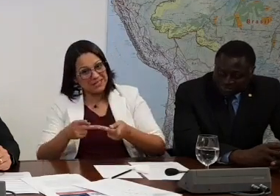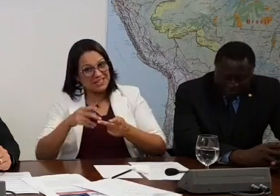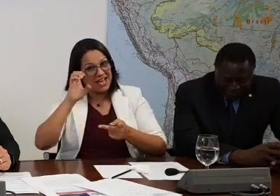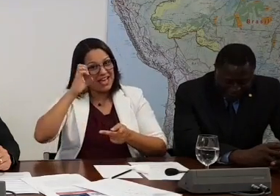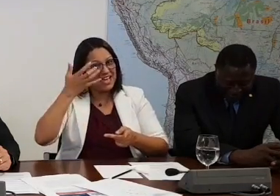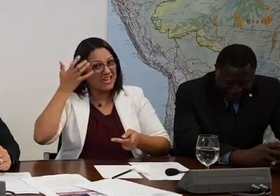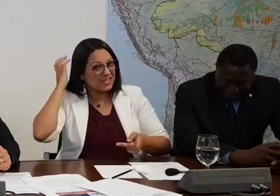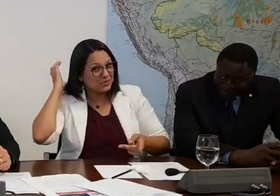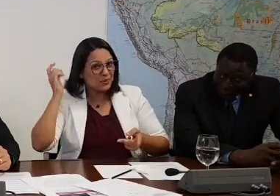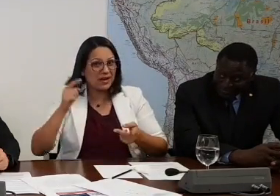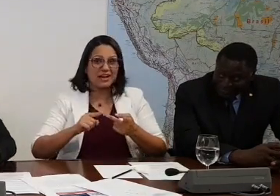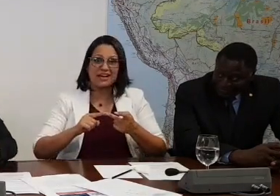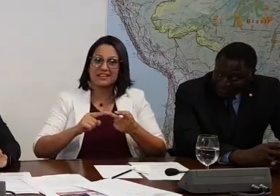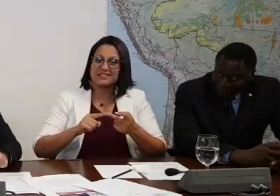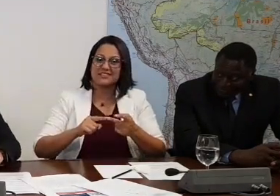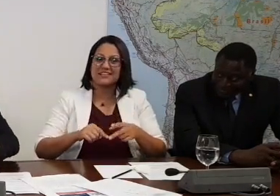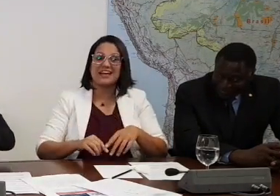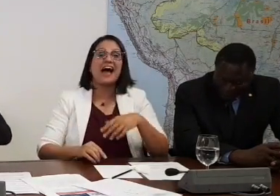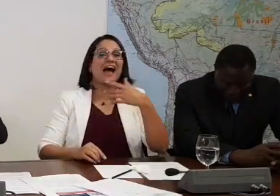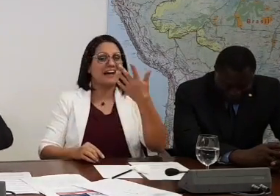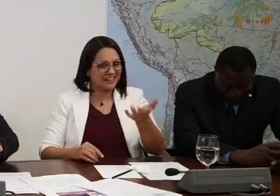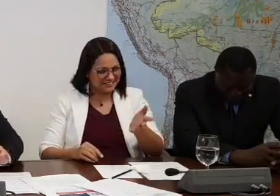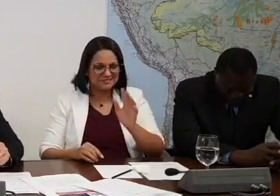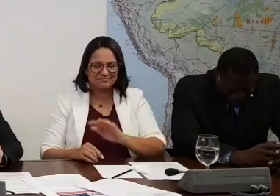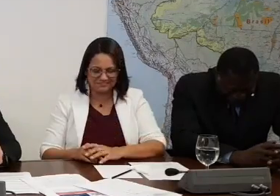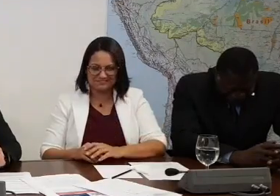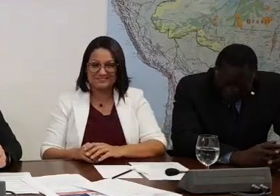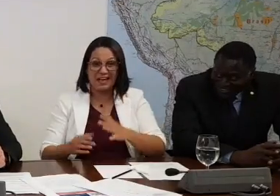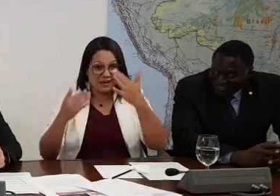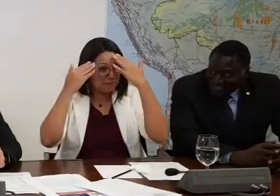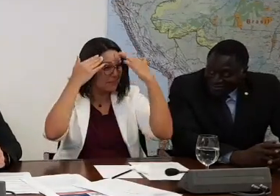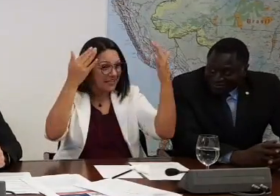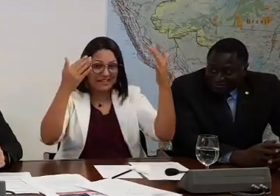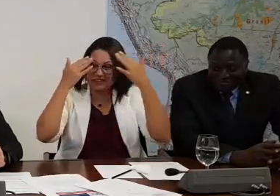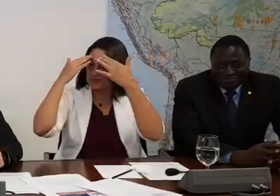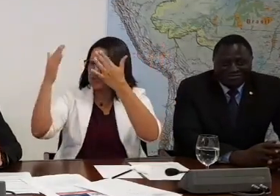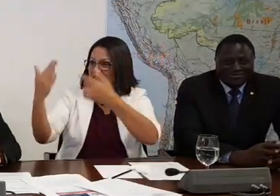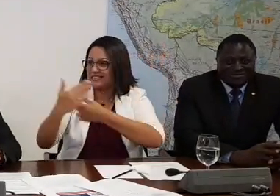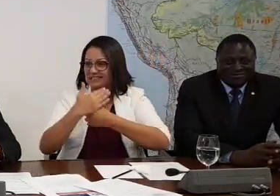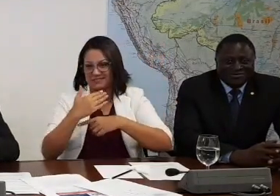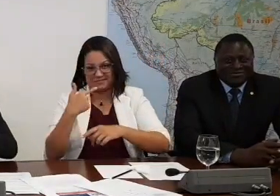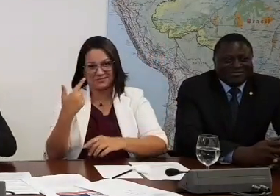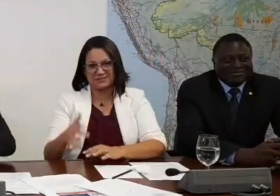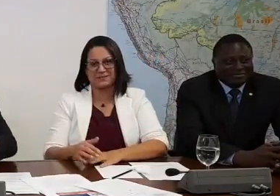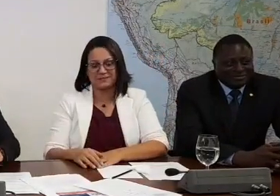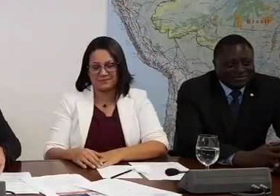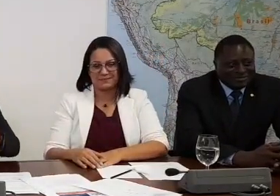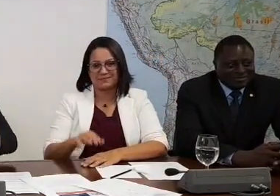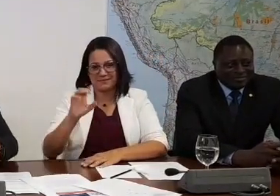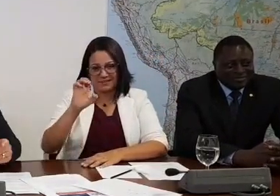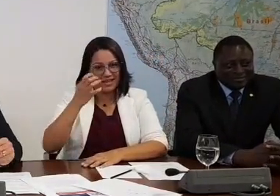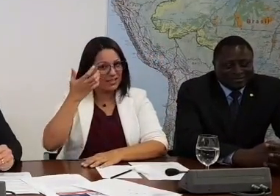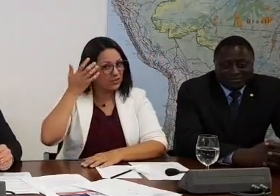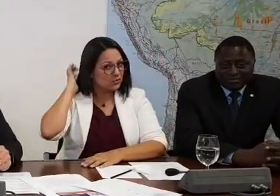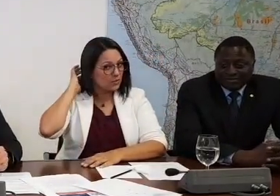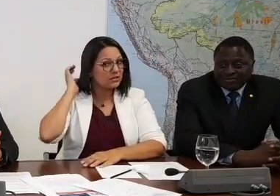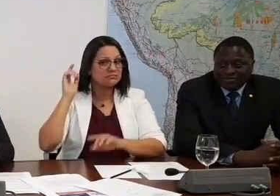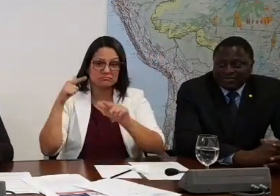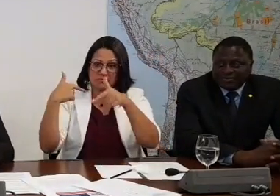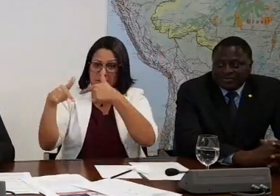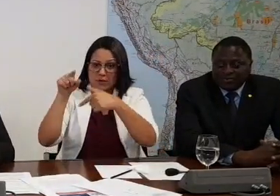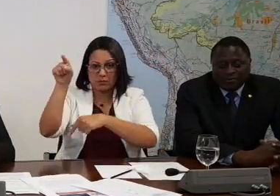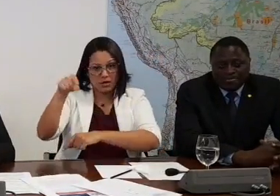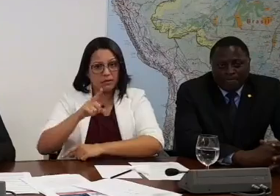mototáxi. Pitz, Eduardo. Eduardo. Então o Eduardo... Desculpa, obrigado aí. Obrigado aí, Major. Major mais antigo aí. Então o Eduardo fez trabalho lá.